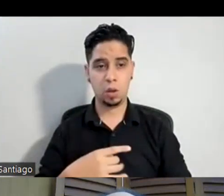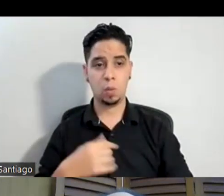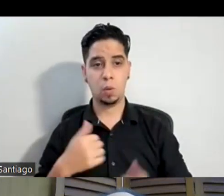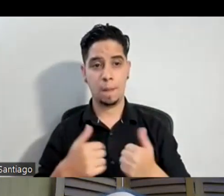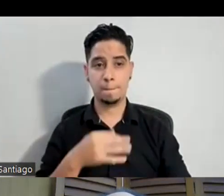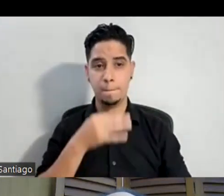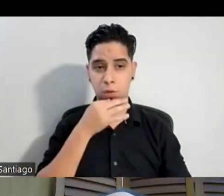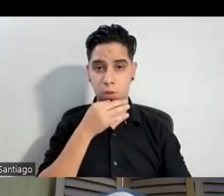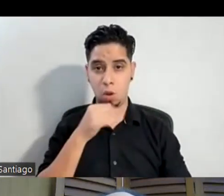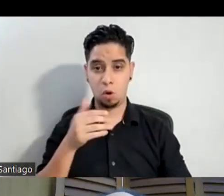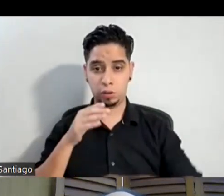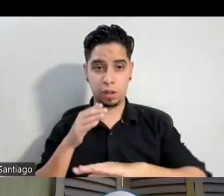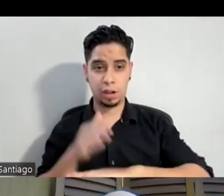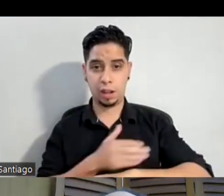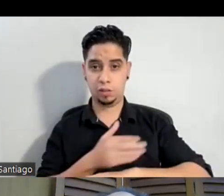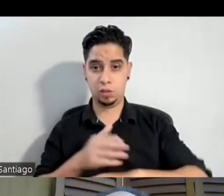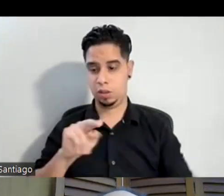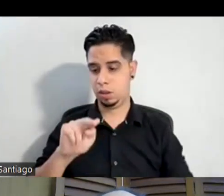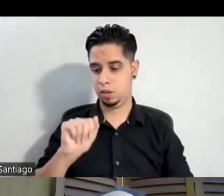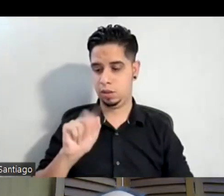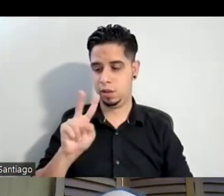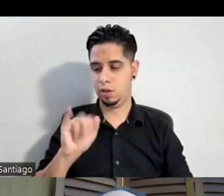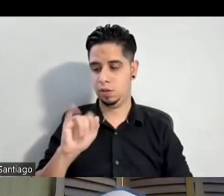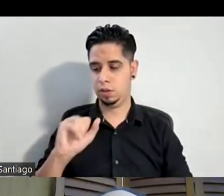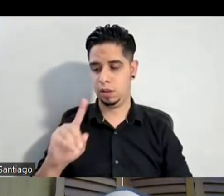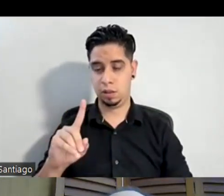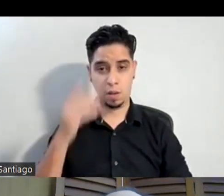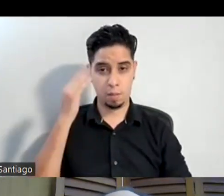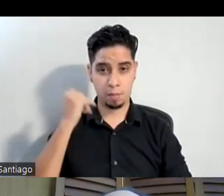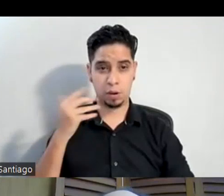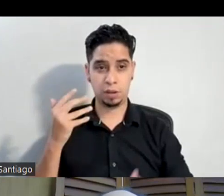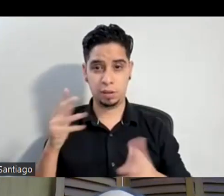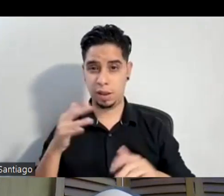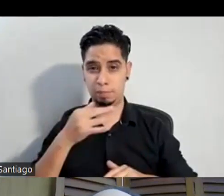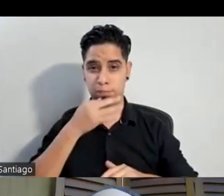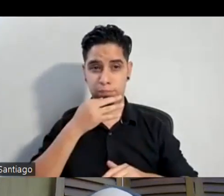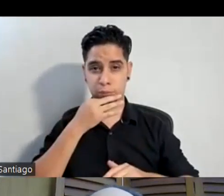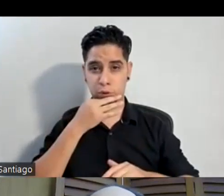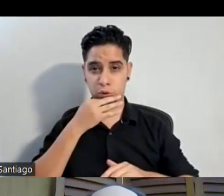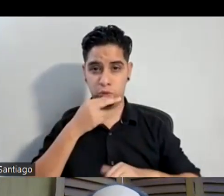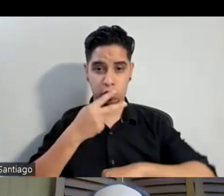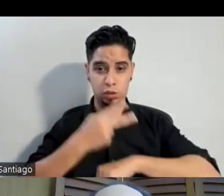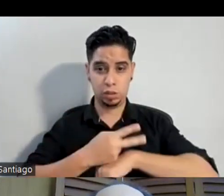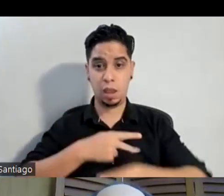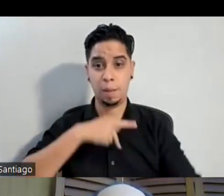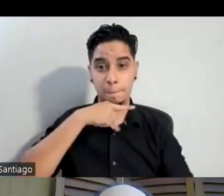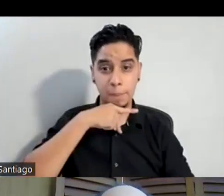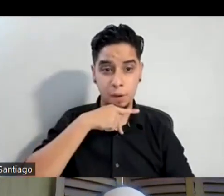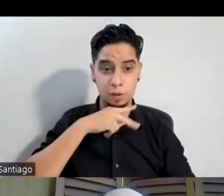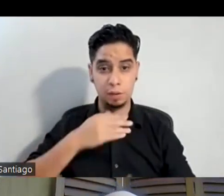canción de navidad porque ya casi estamos bueno si ya dentro de dos días el pavo pues ya mismo es navidad pero vamos